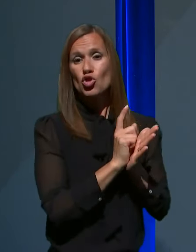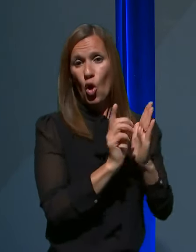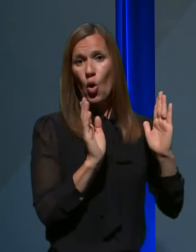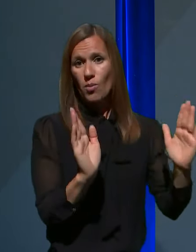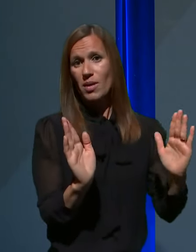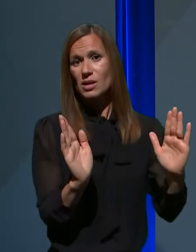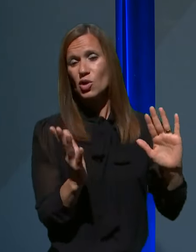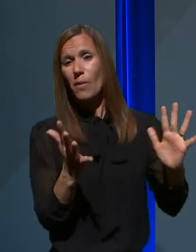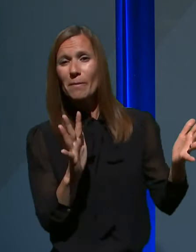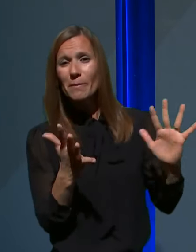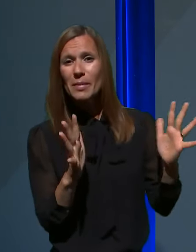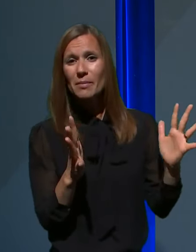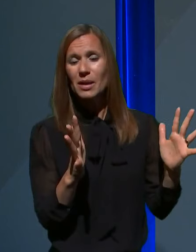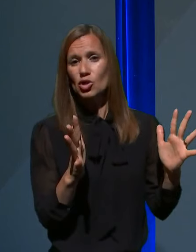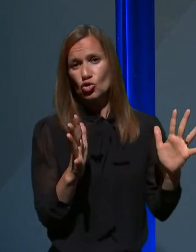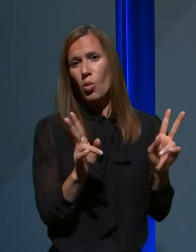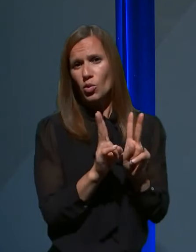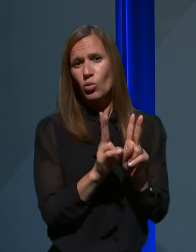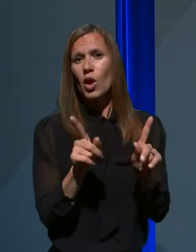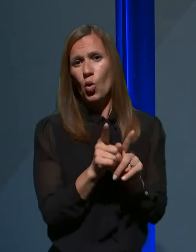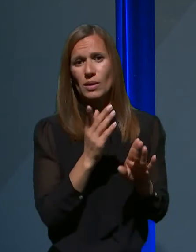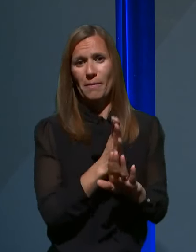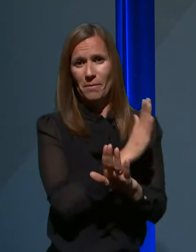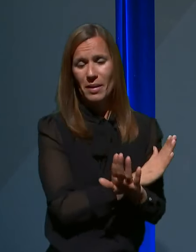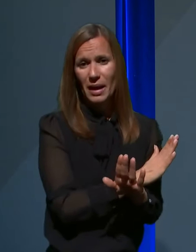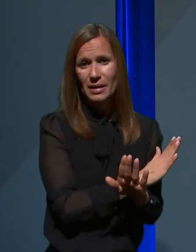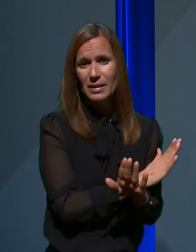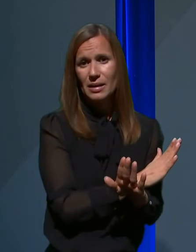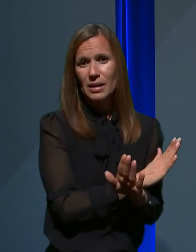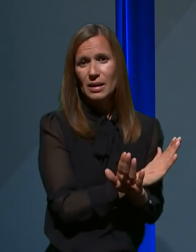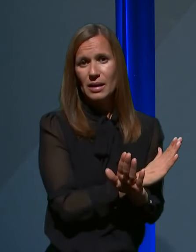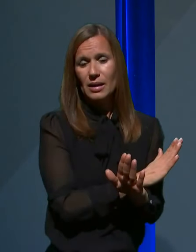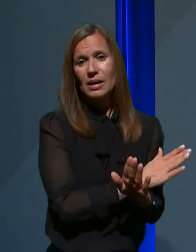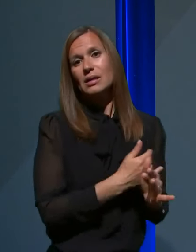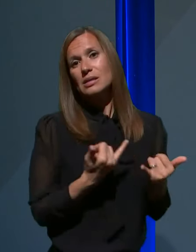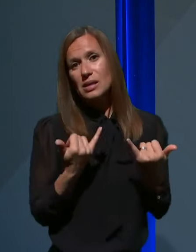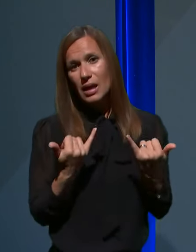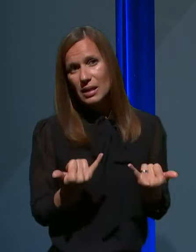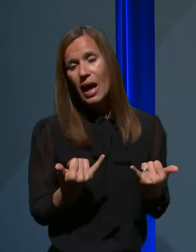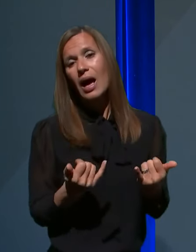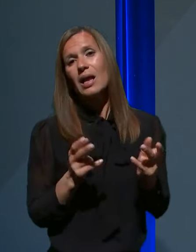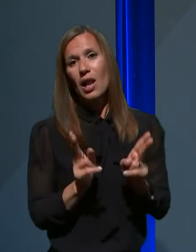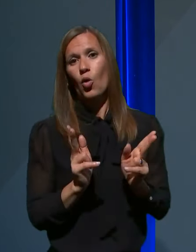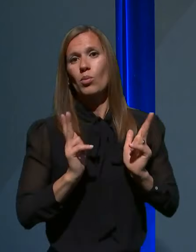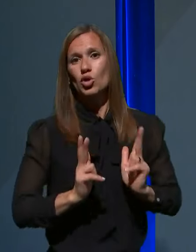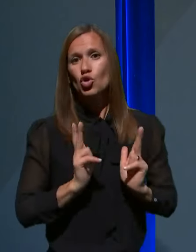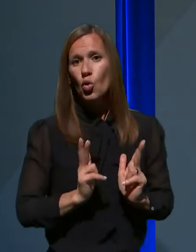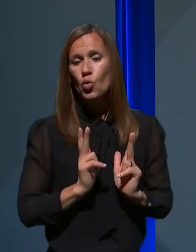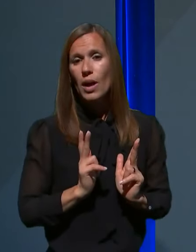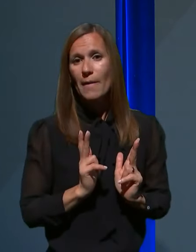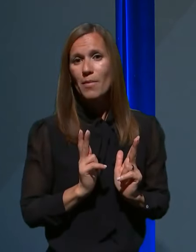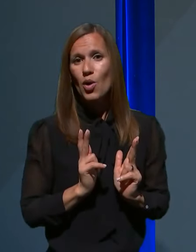okvirih, kot so bile prej, bi bilo zdaj upravičeno pričakovati, čeprav svežega podatka nimam,